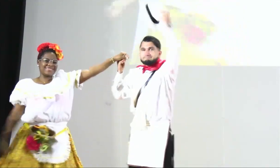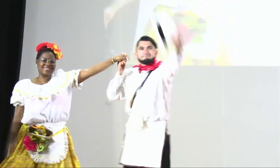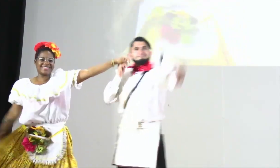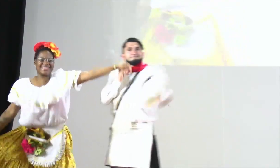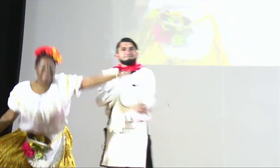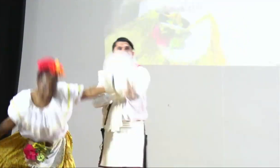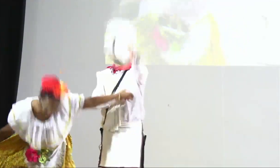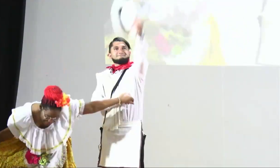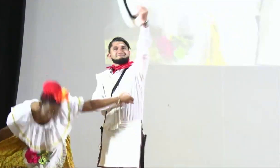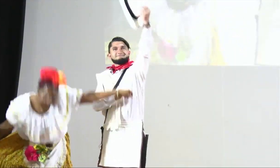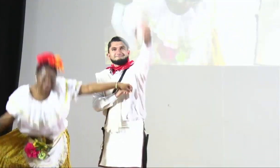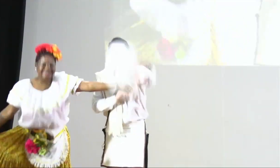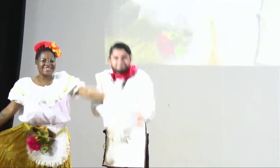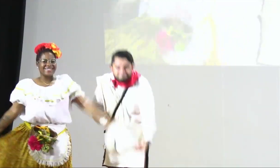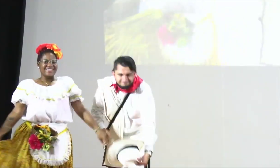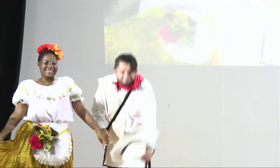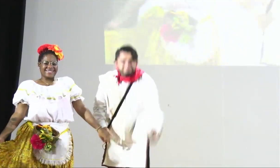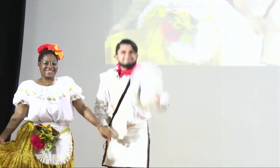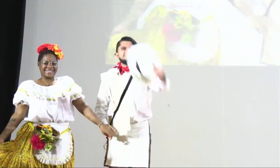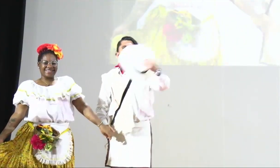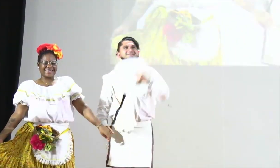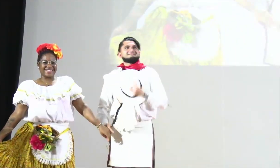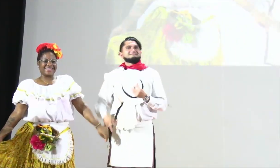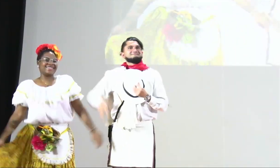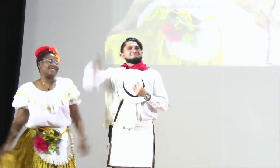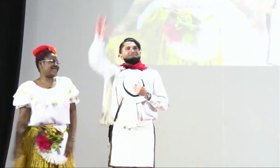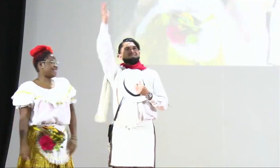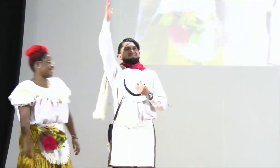es una vuelta Daniela tal chau Gracias.